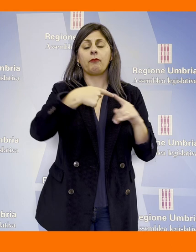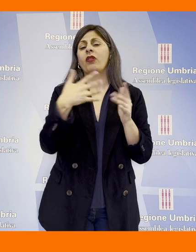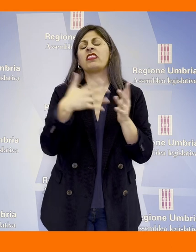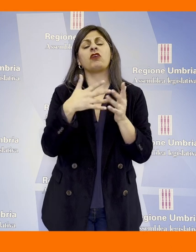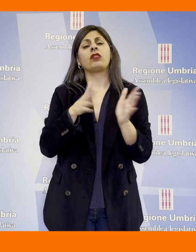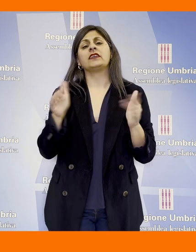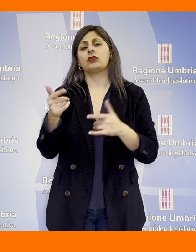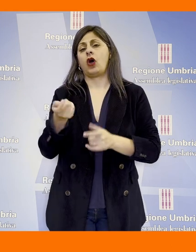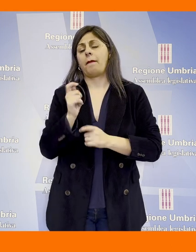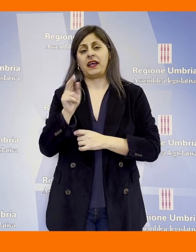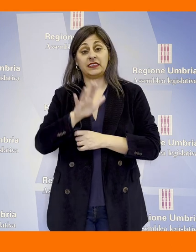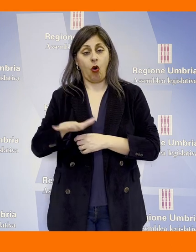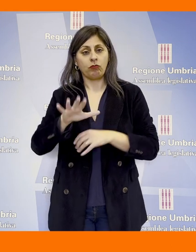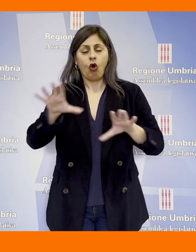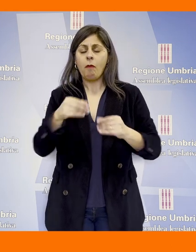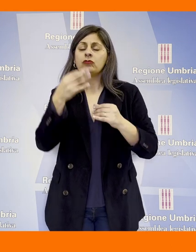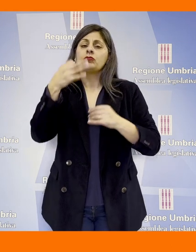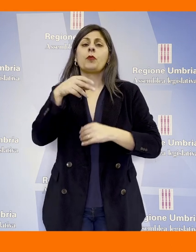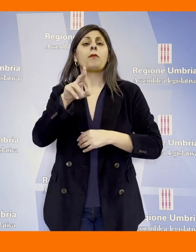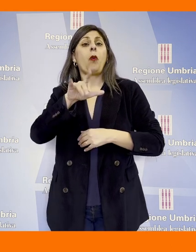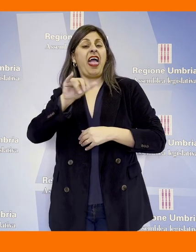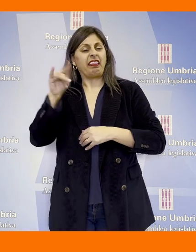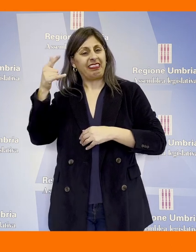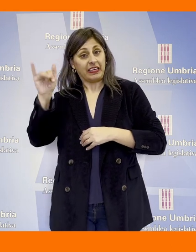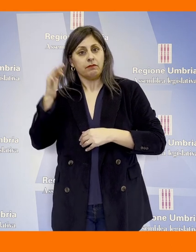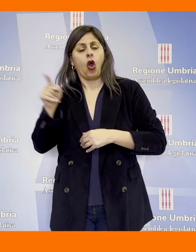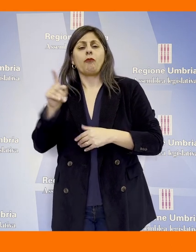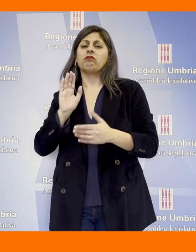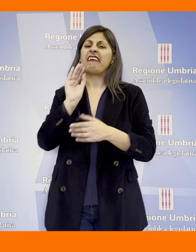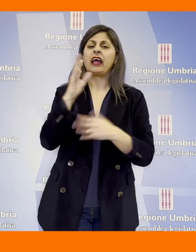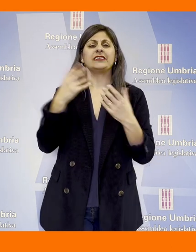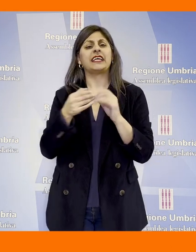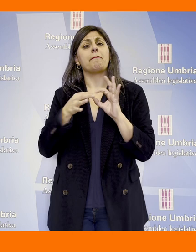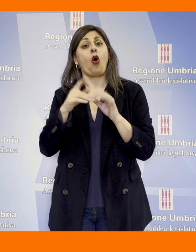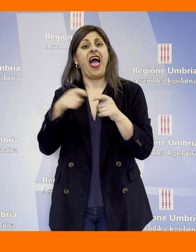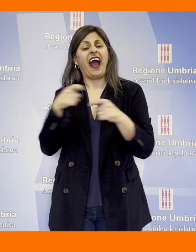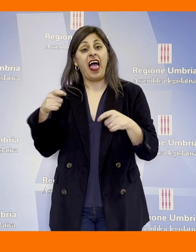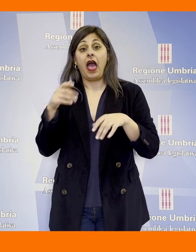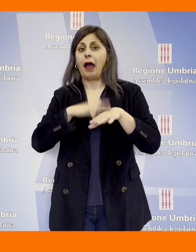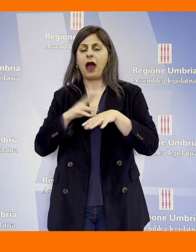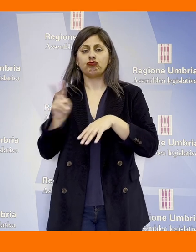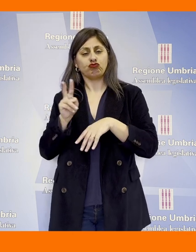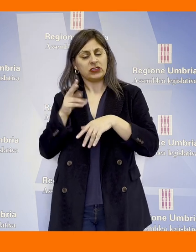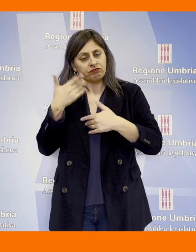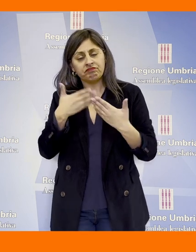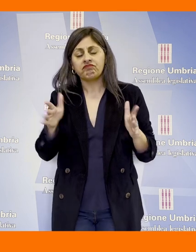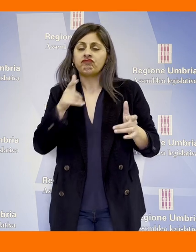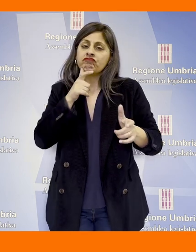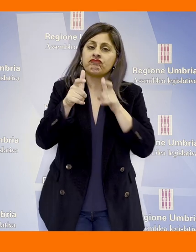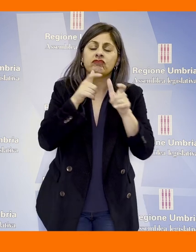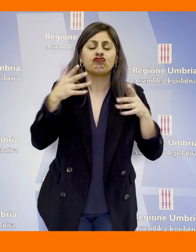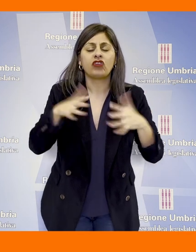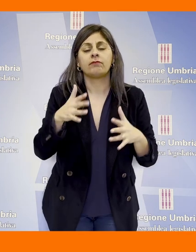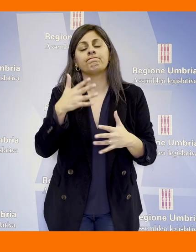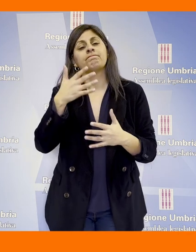Aprendo l'incontro partecipativo, il consigliere Emanuela Puletti, che lo aveva anche richiesto insieme al collega della Lega Valerio Mancini, ha